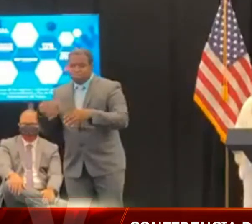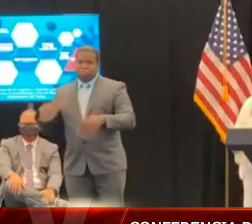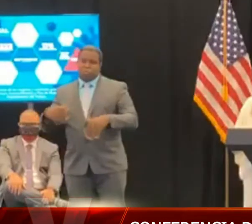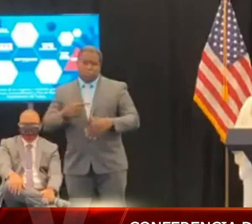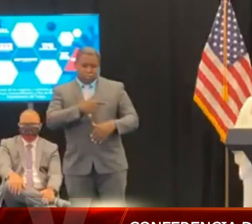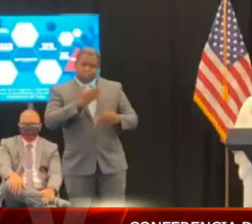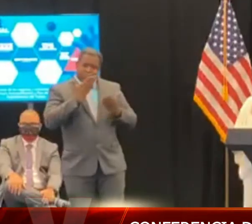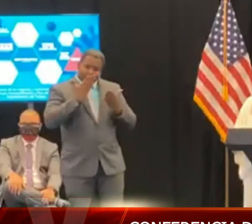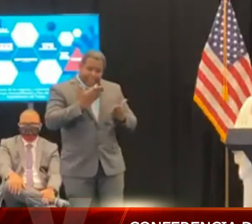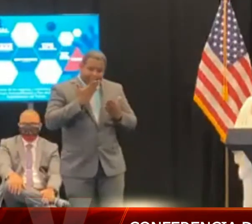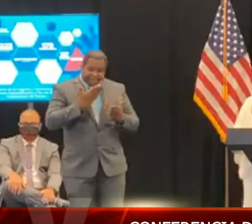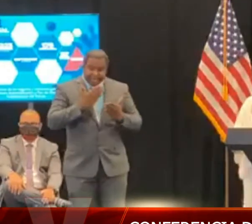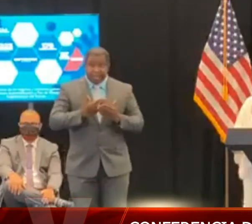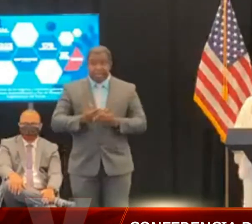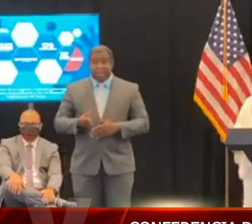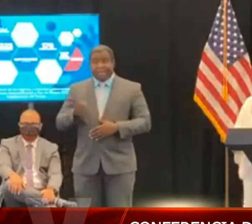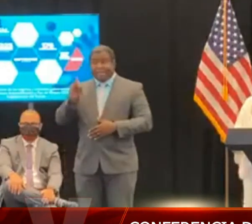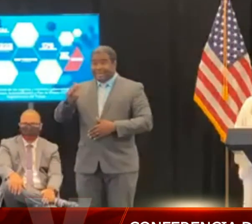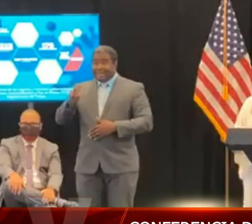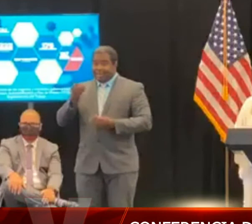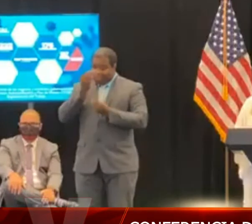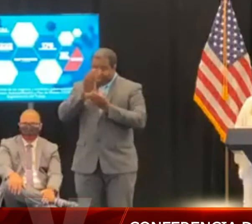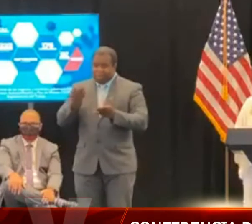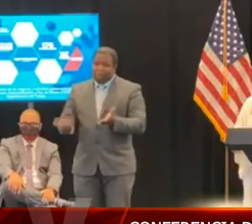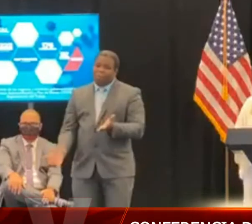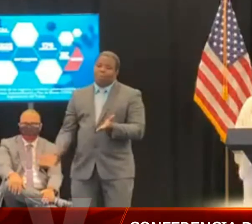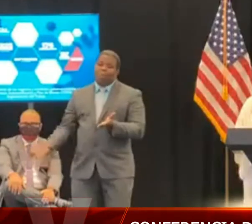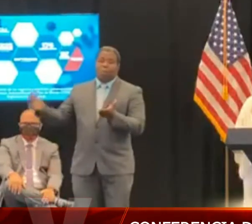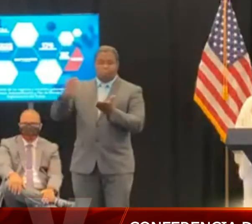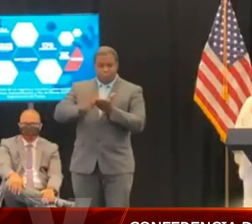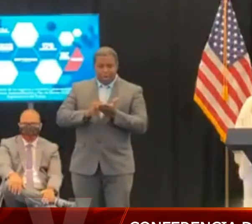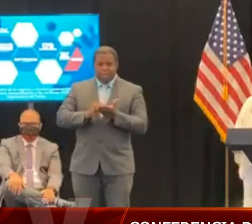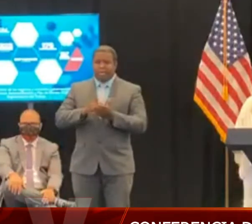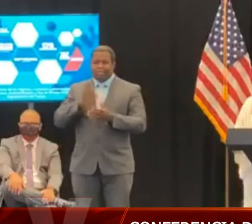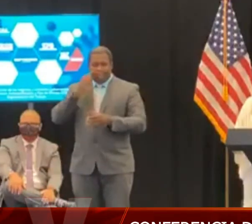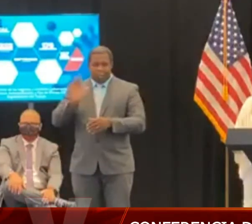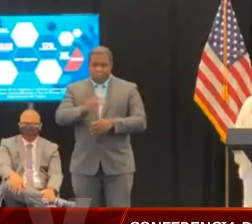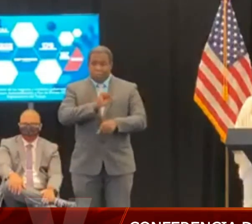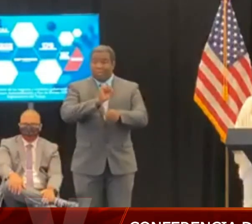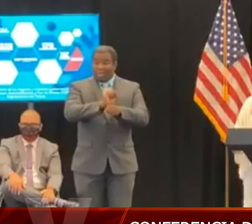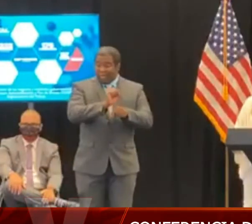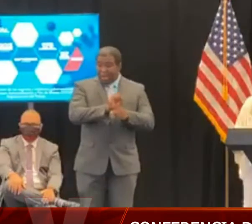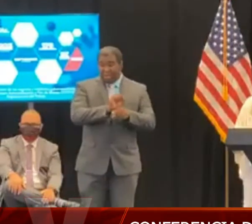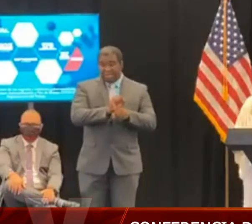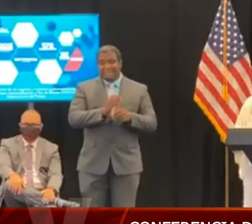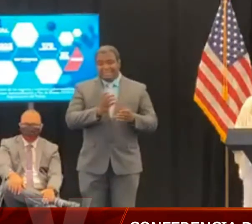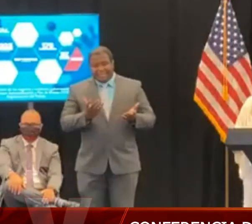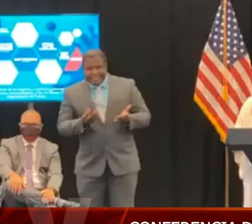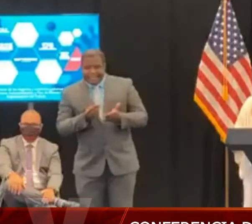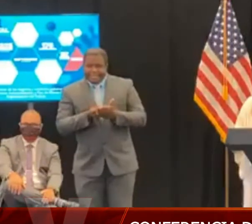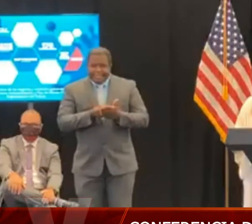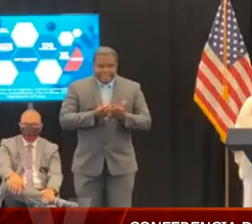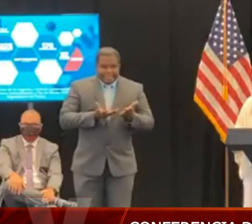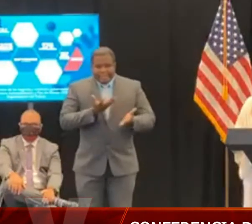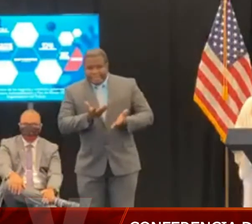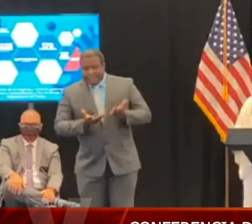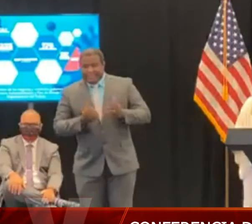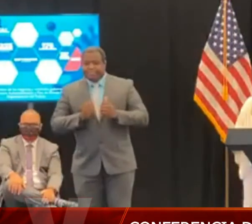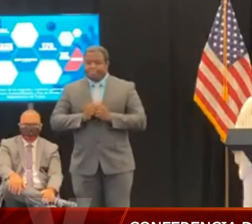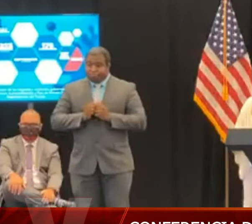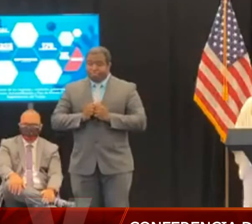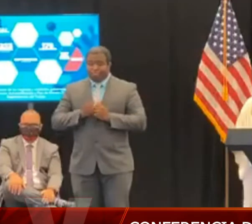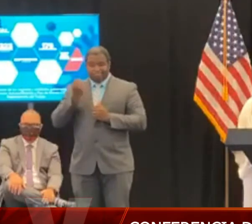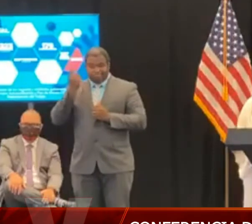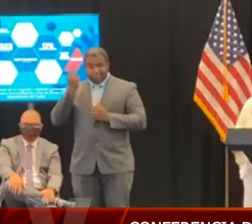continuará en adelante con el Departamento de Salud, quienes en conjunto con el DIDEC continuarán tomando las